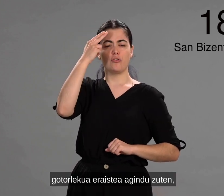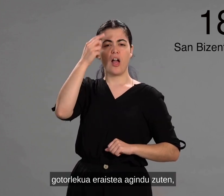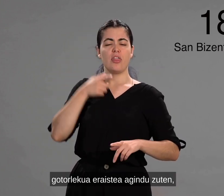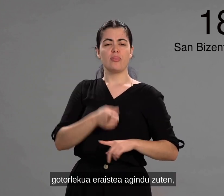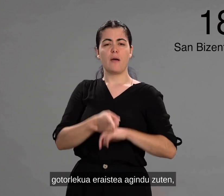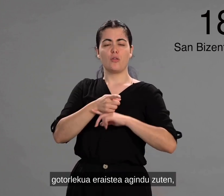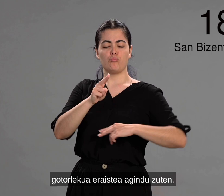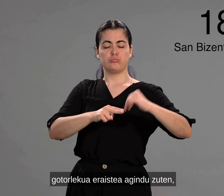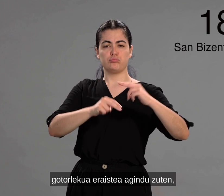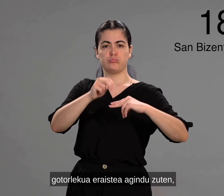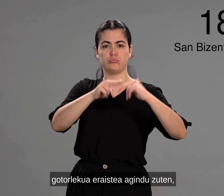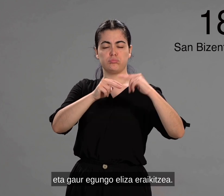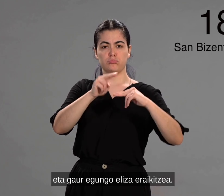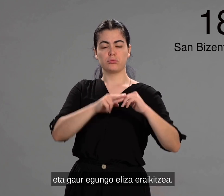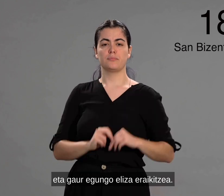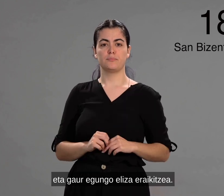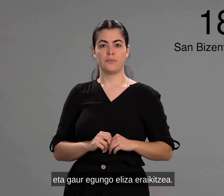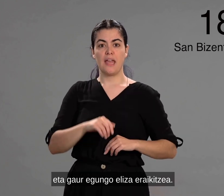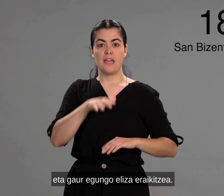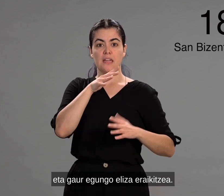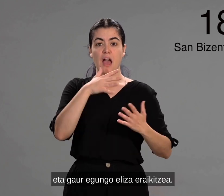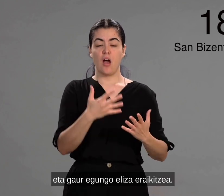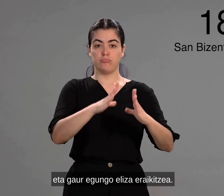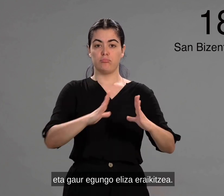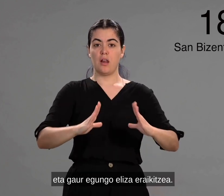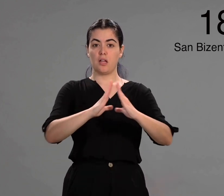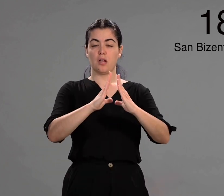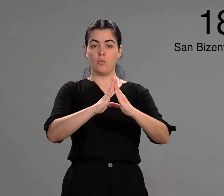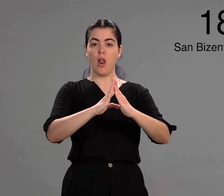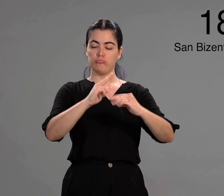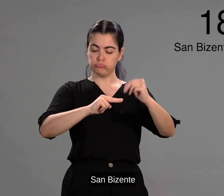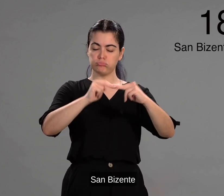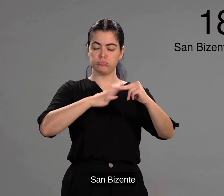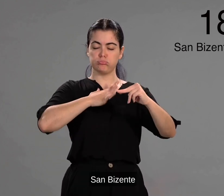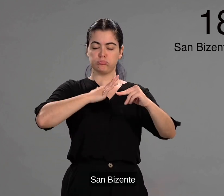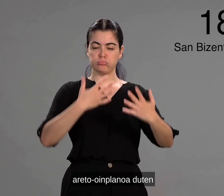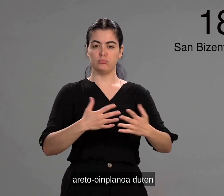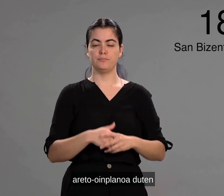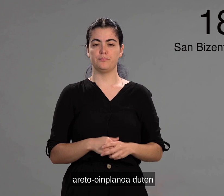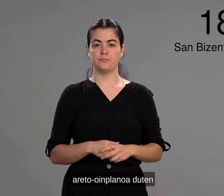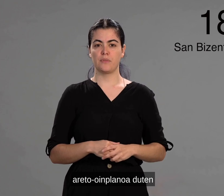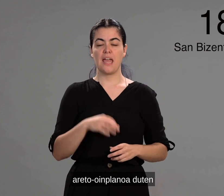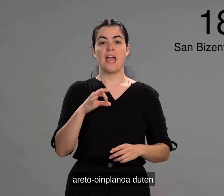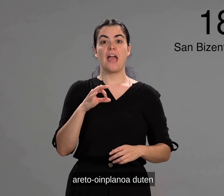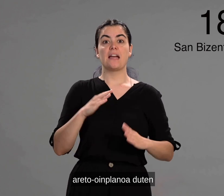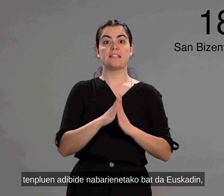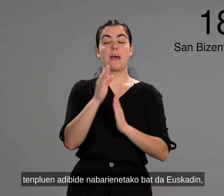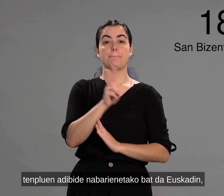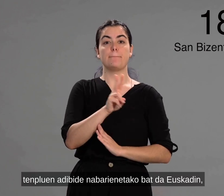eraiztea aginduzuten eta gaur egungo Eliza eraikitzea. San Bicente, areto oin planoa duten templuen